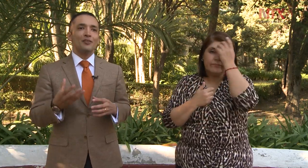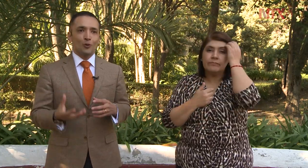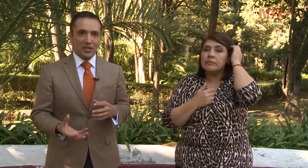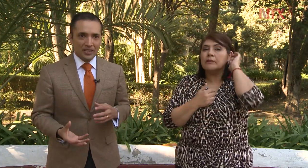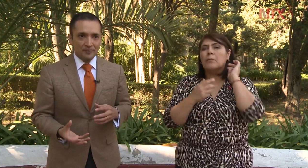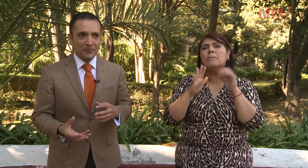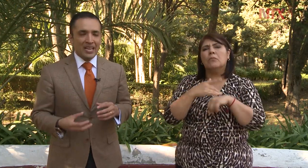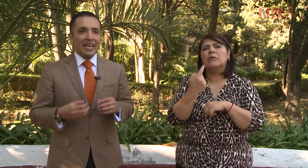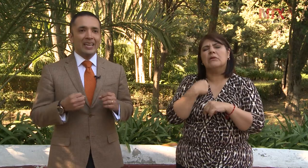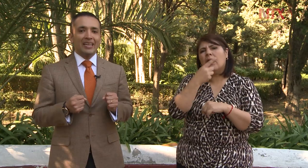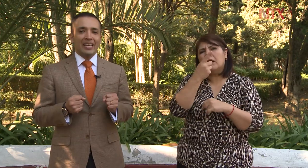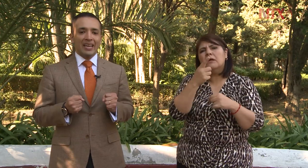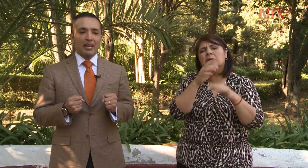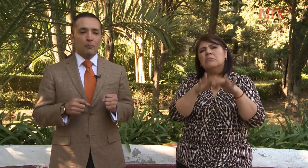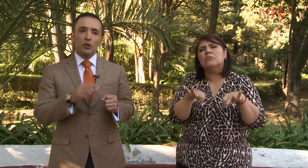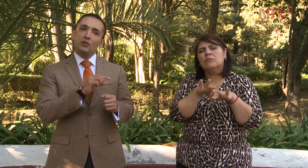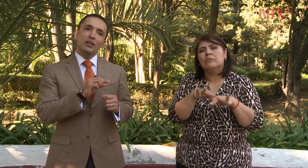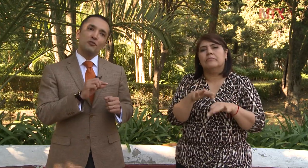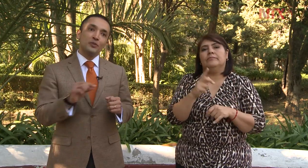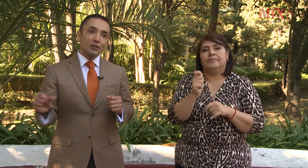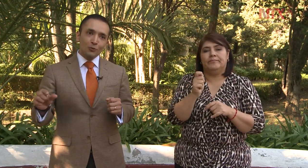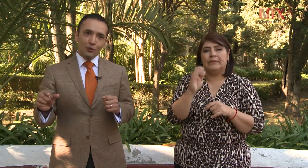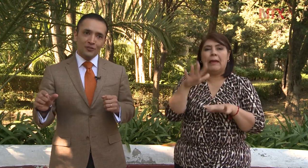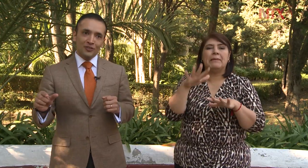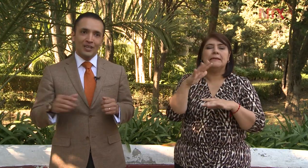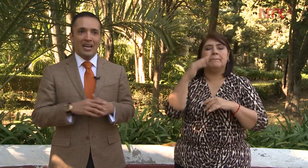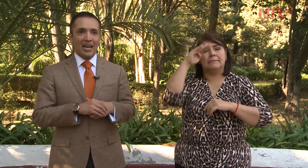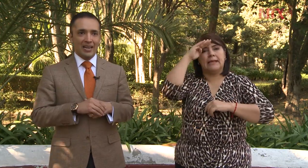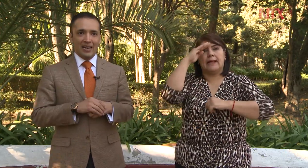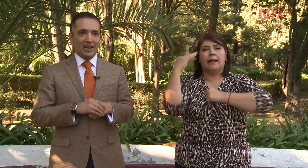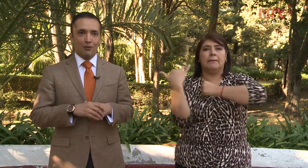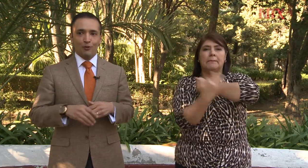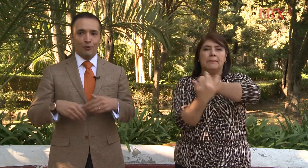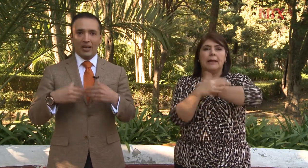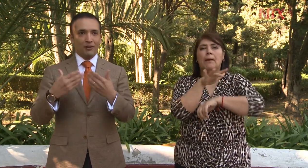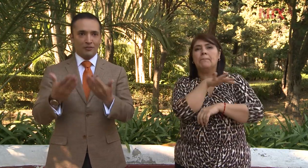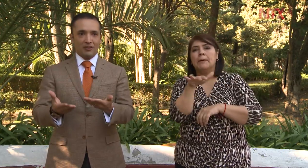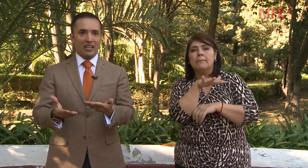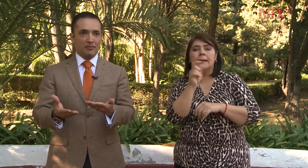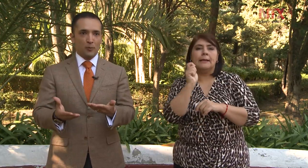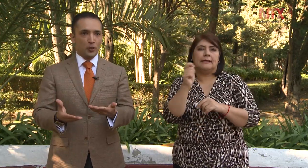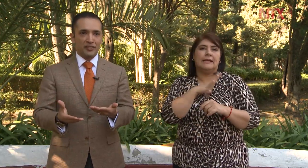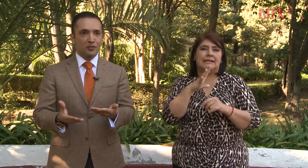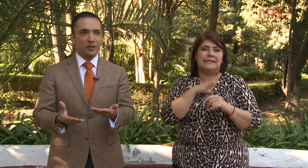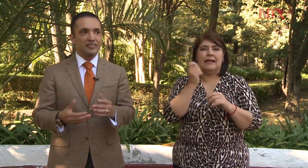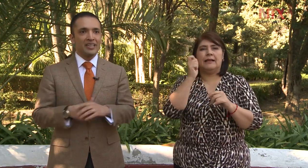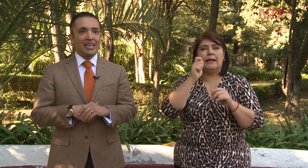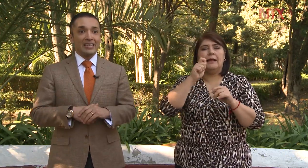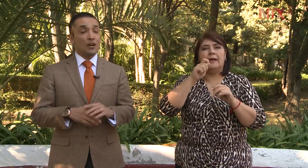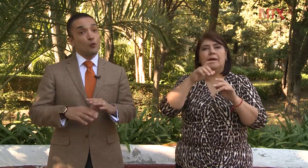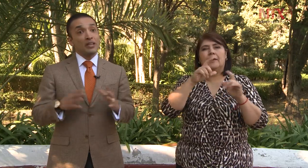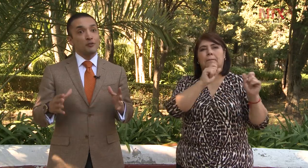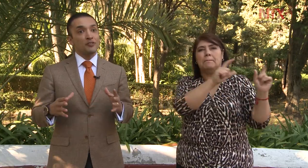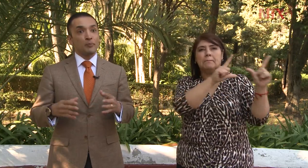ideología en que poniéndole subtítulos a las bioproyecciones, ya con eso se